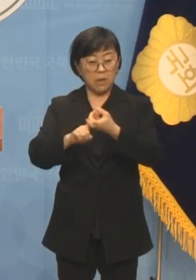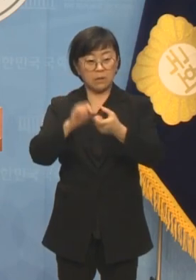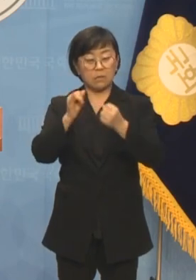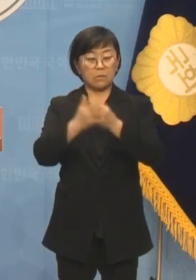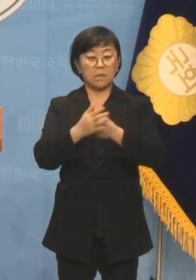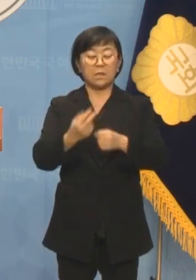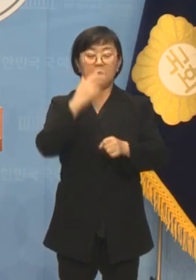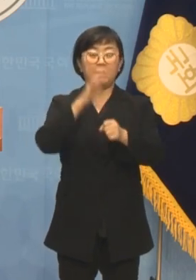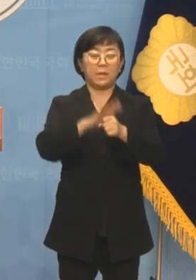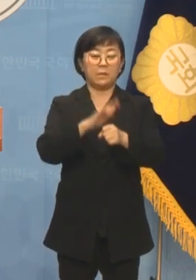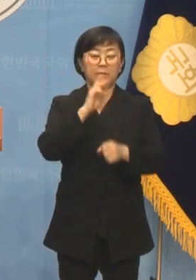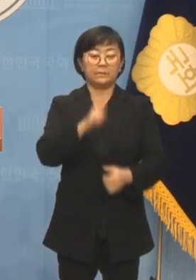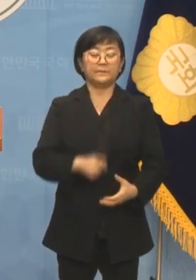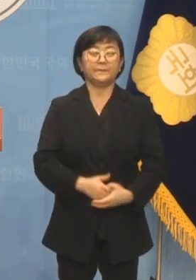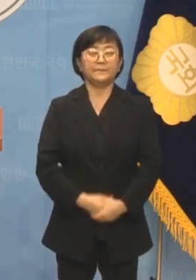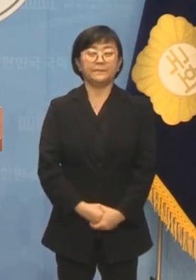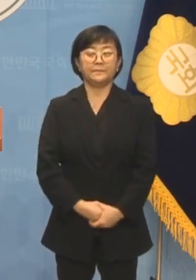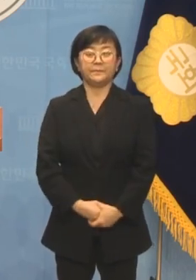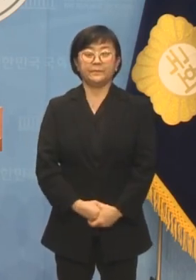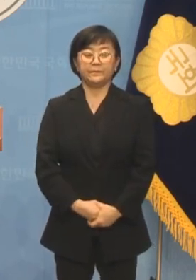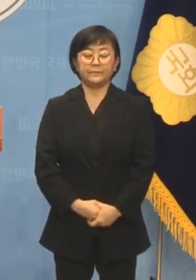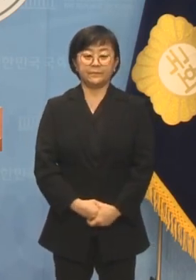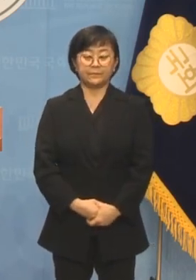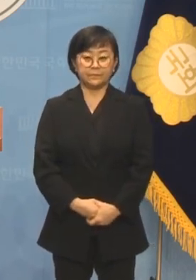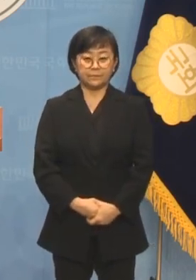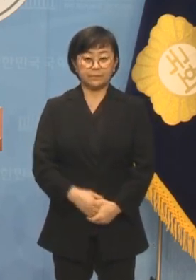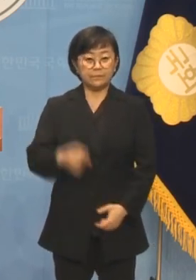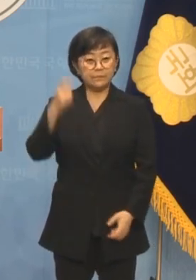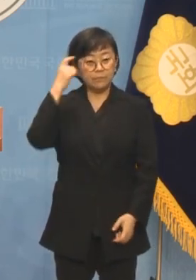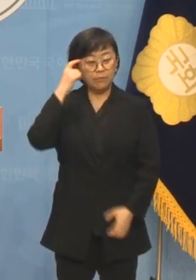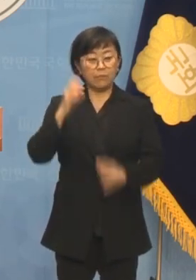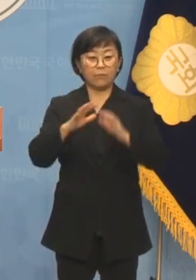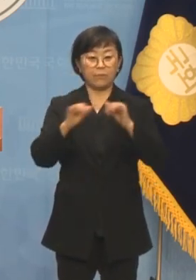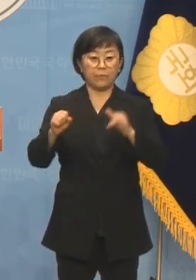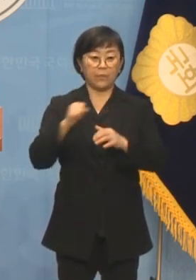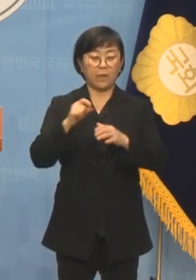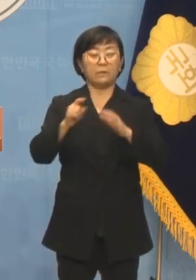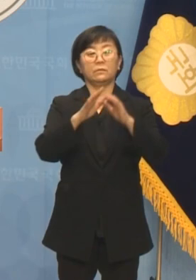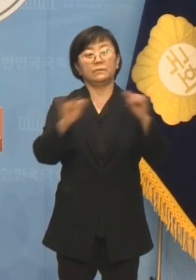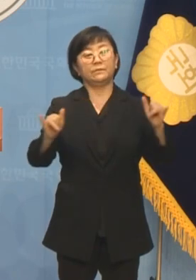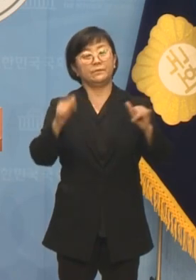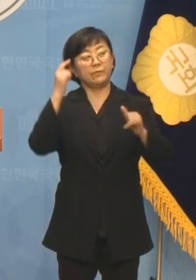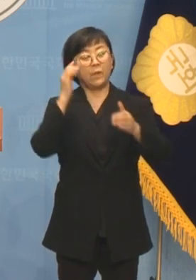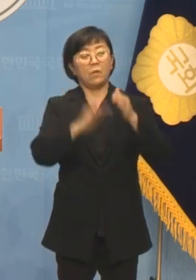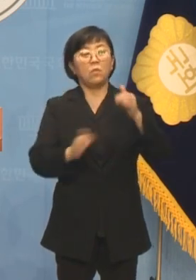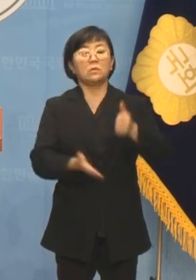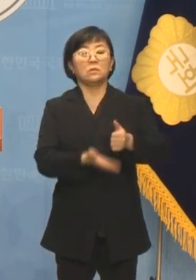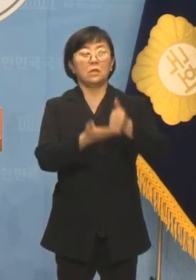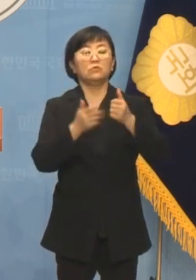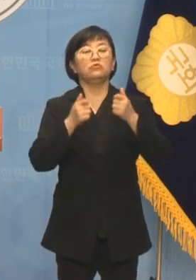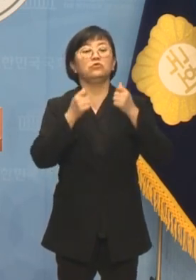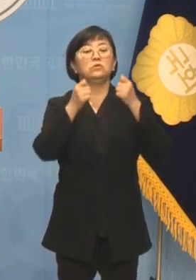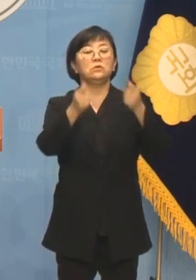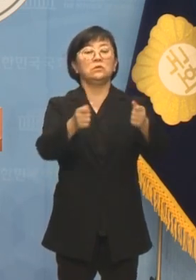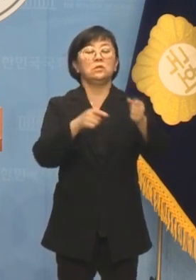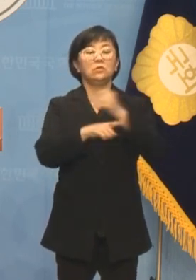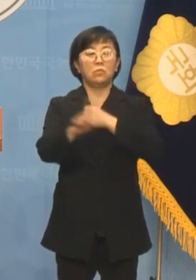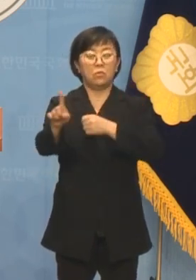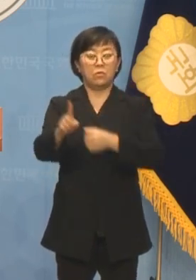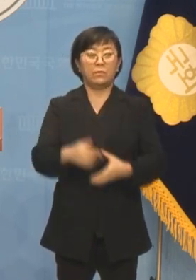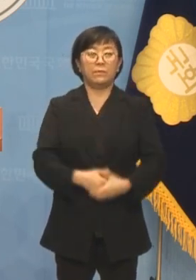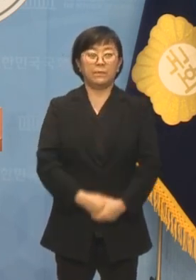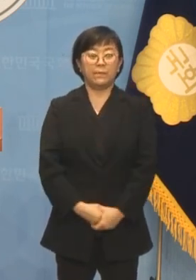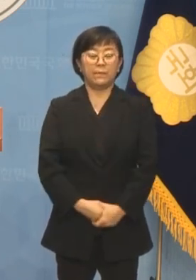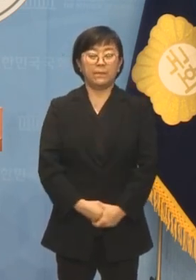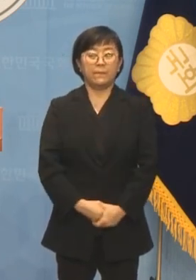기가 막힐 노릇입니다. 도대체 국민의힘은 이런 사람에게 공천장을 준 이유가 무엇입니까?